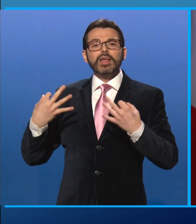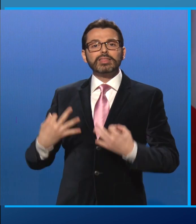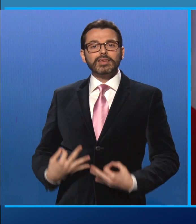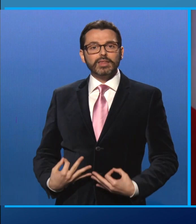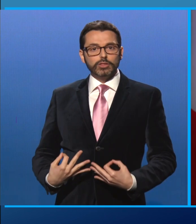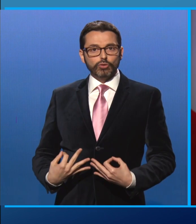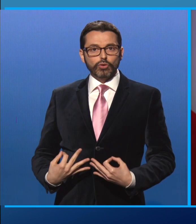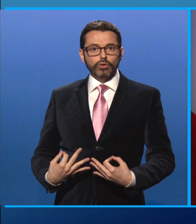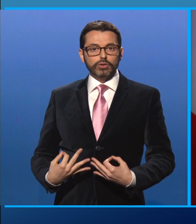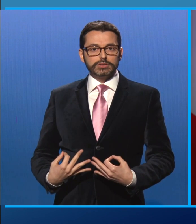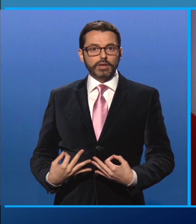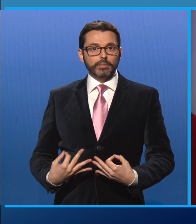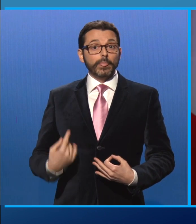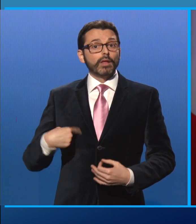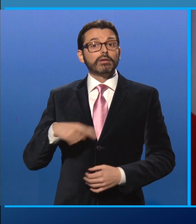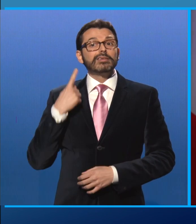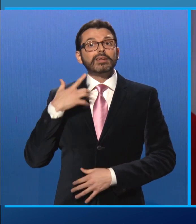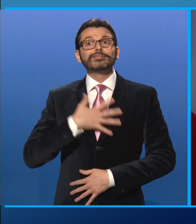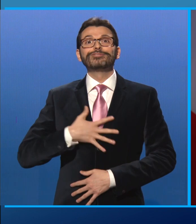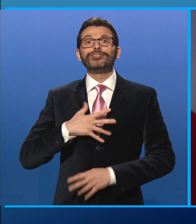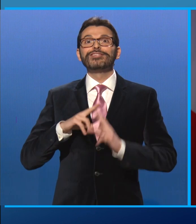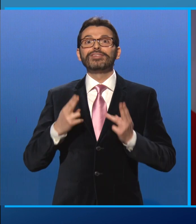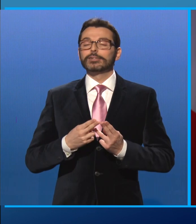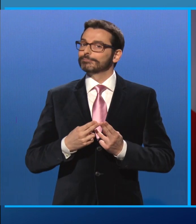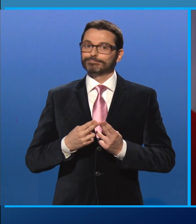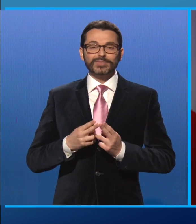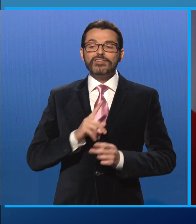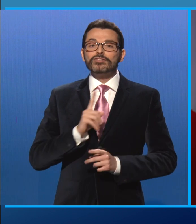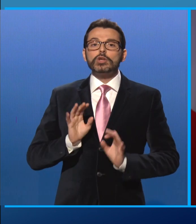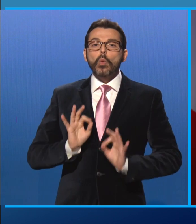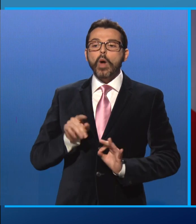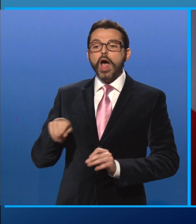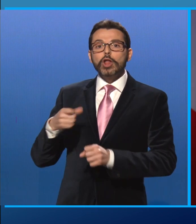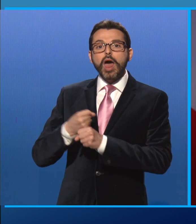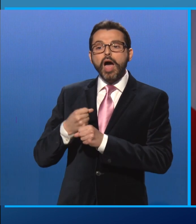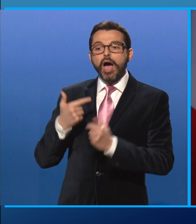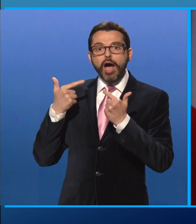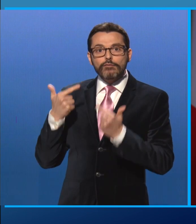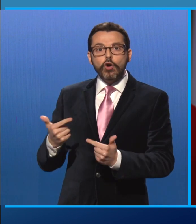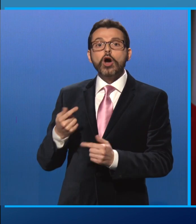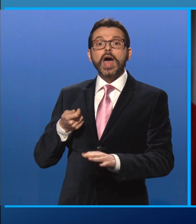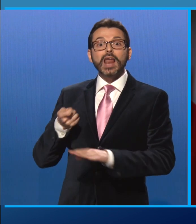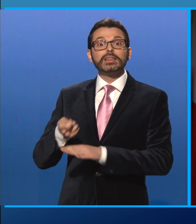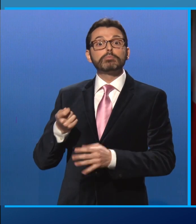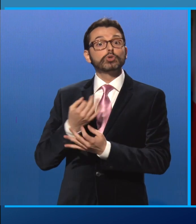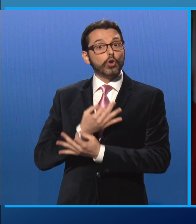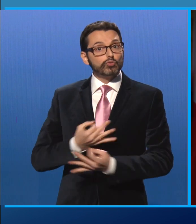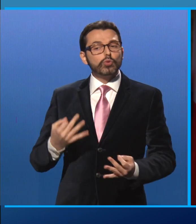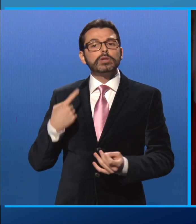potremo sentirci appagati finché il lavoro, con la sua giusta attribuzione, non consentirà a tutti di sentirsi pienamente